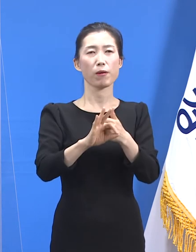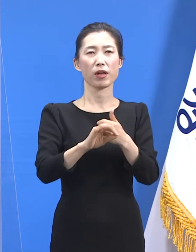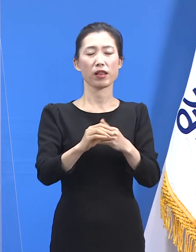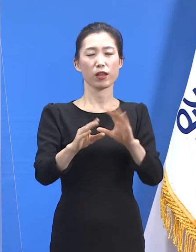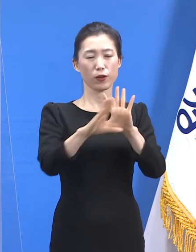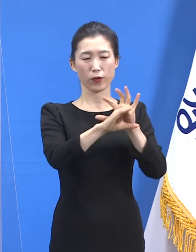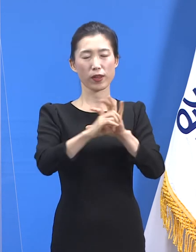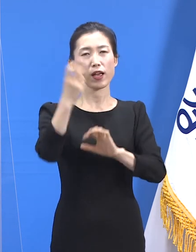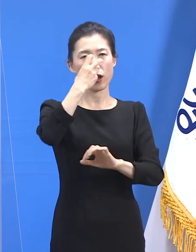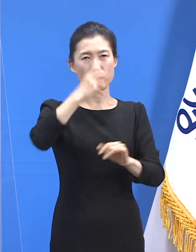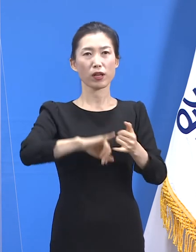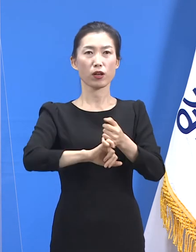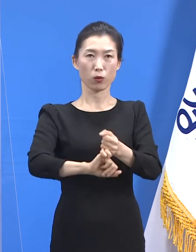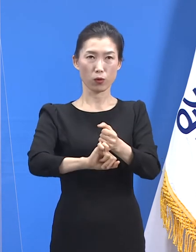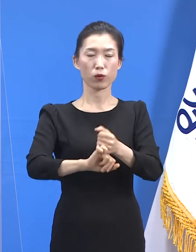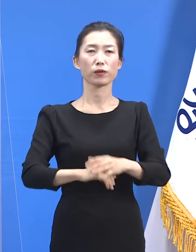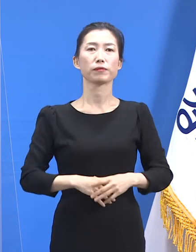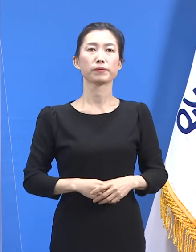받아야 합니다.